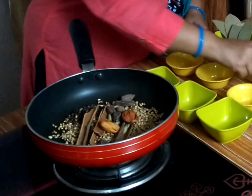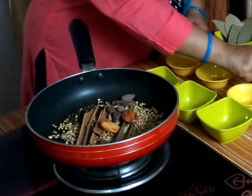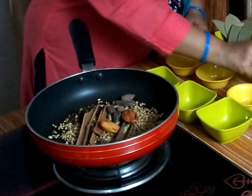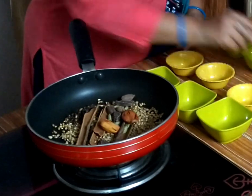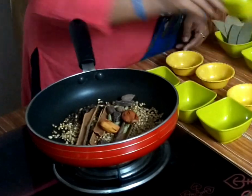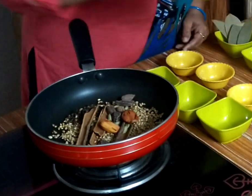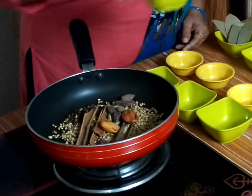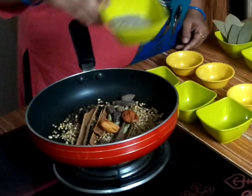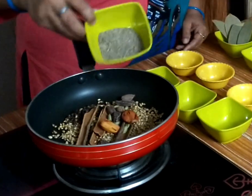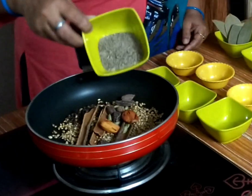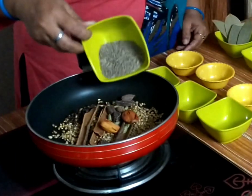जीरा,